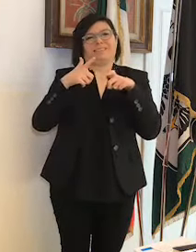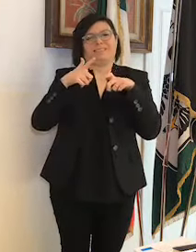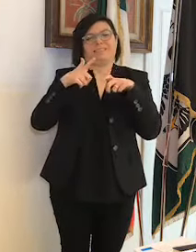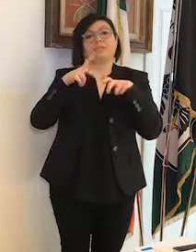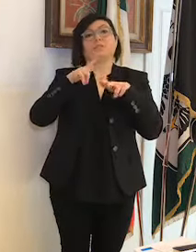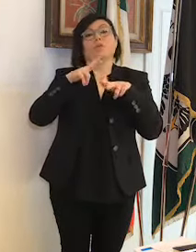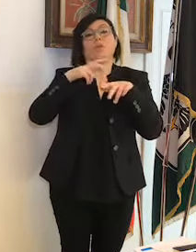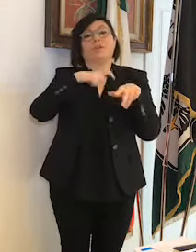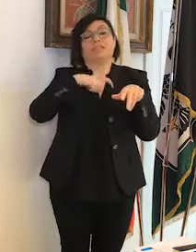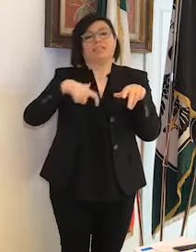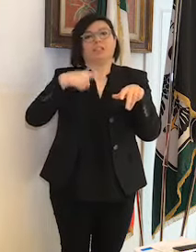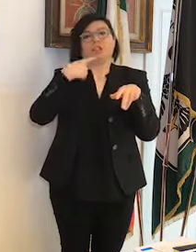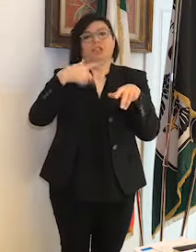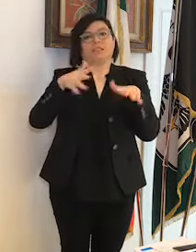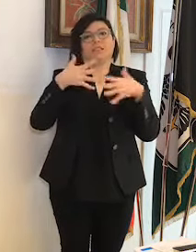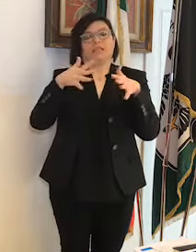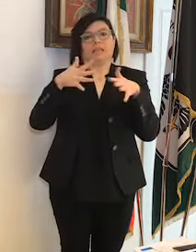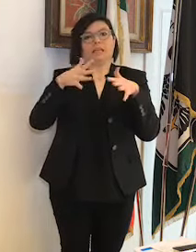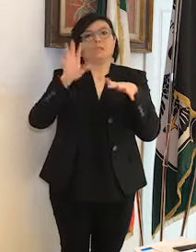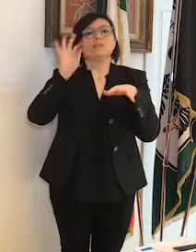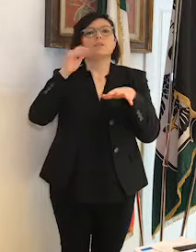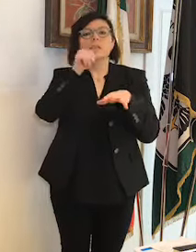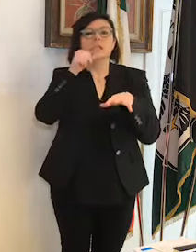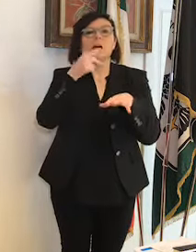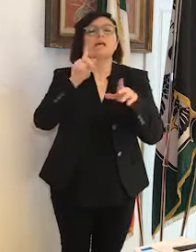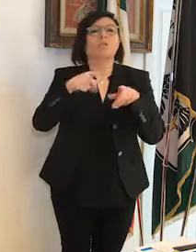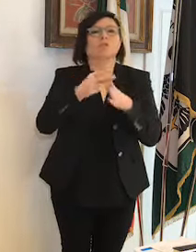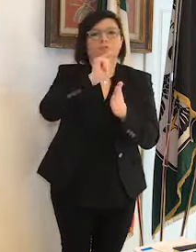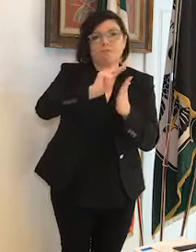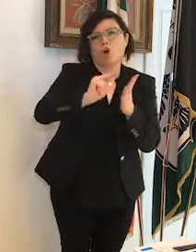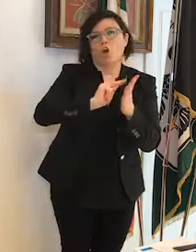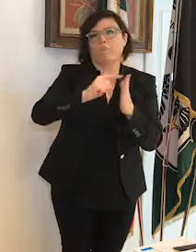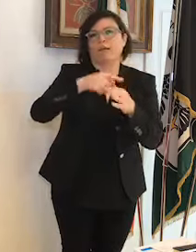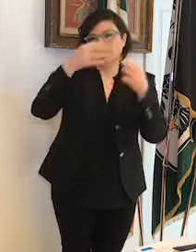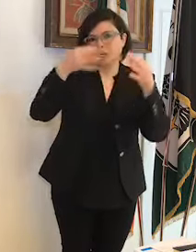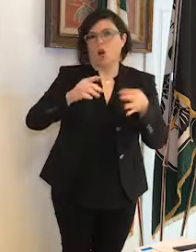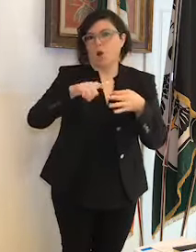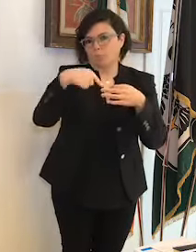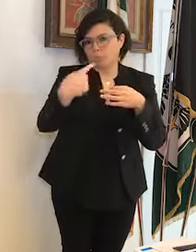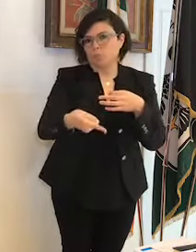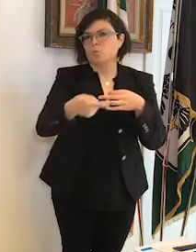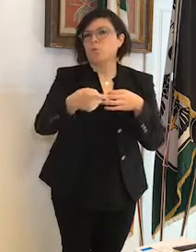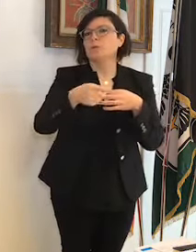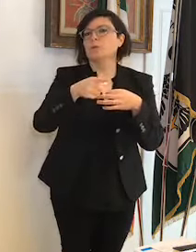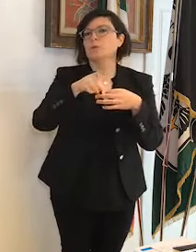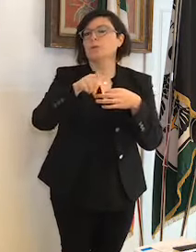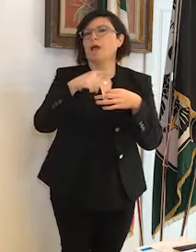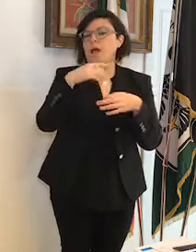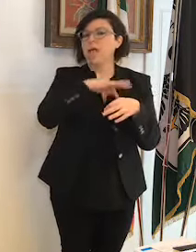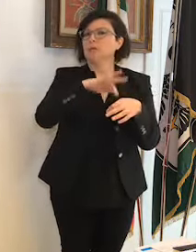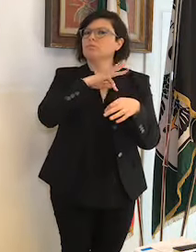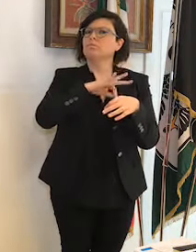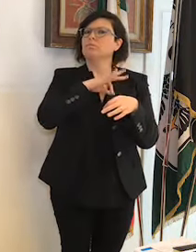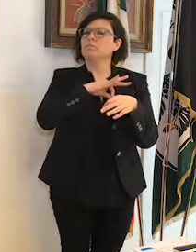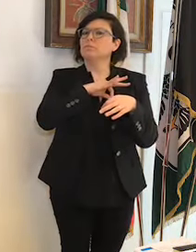e se necessario lo formalizzerò anche, che sarebbe interessante anche